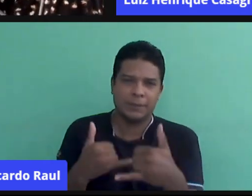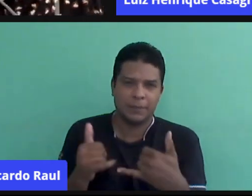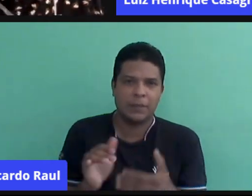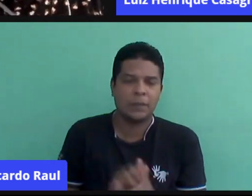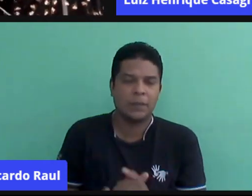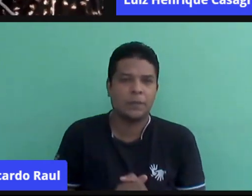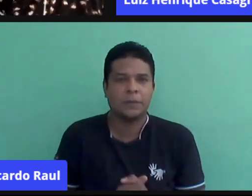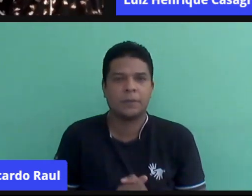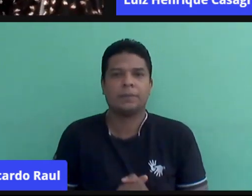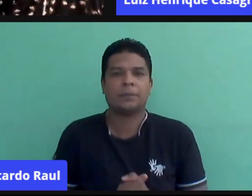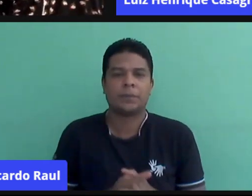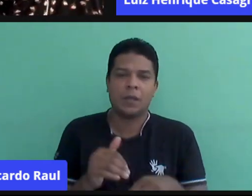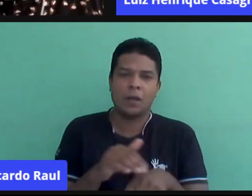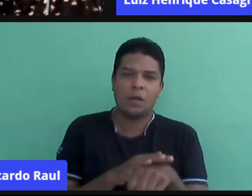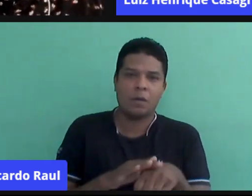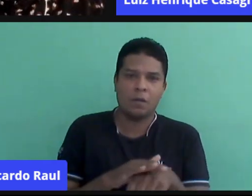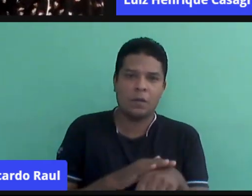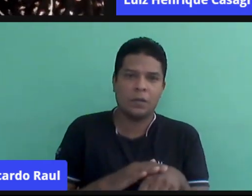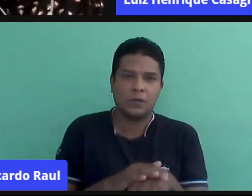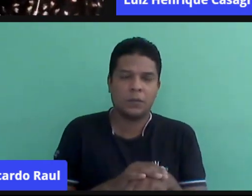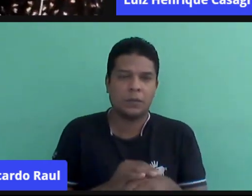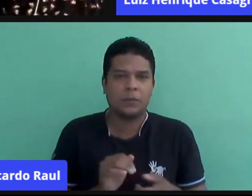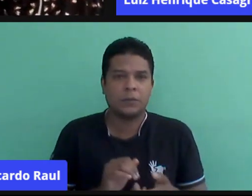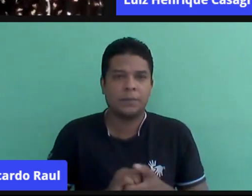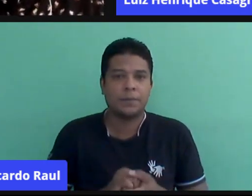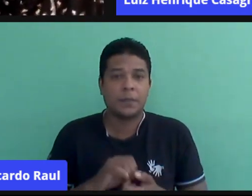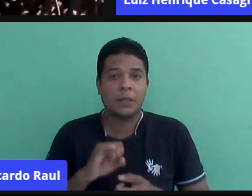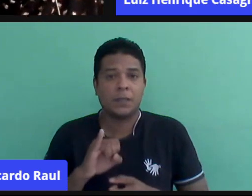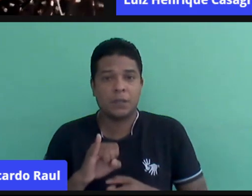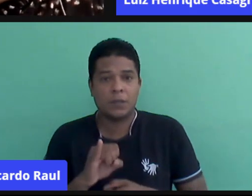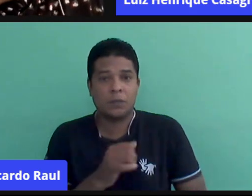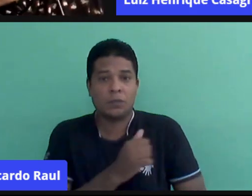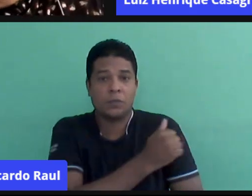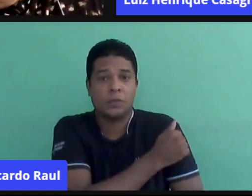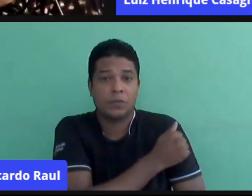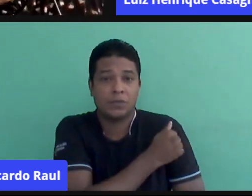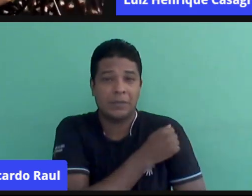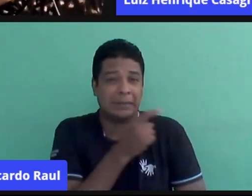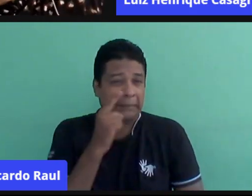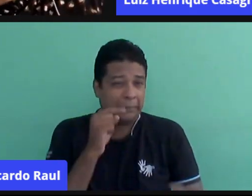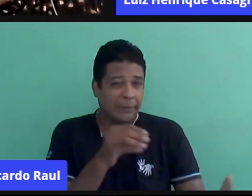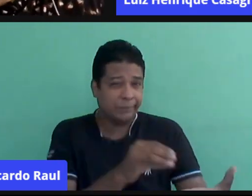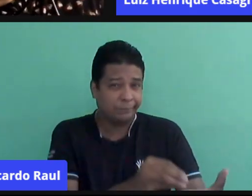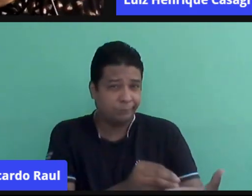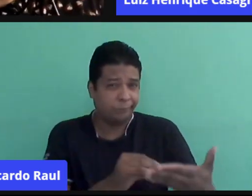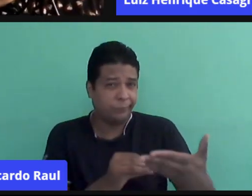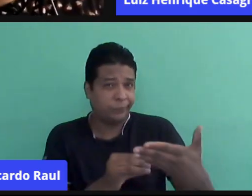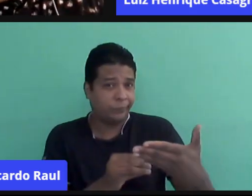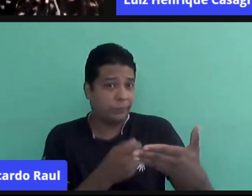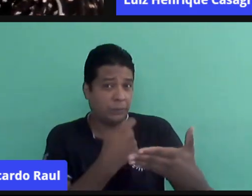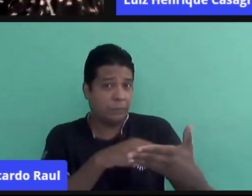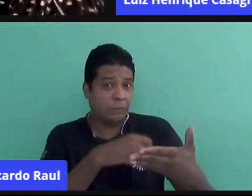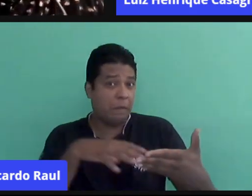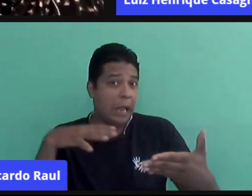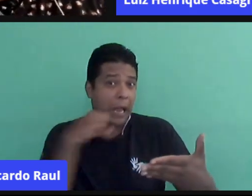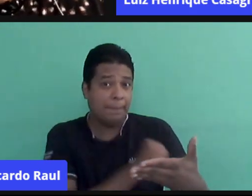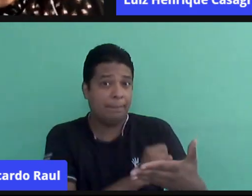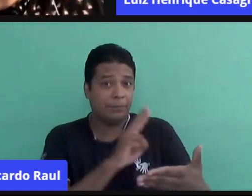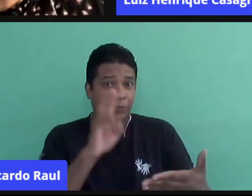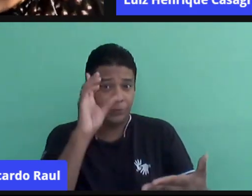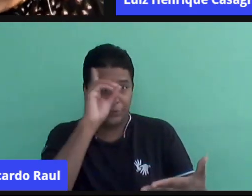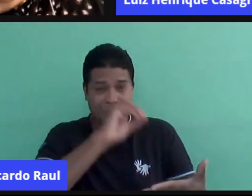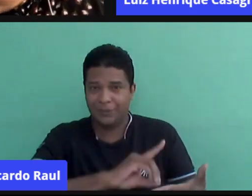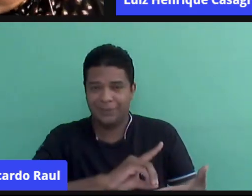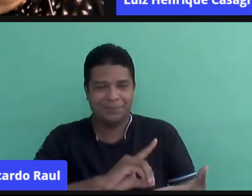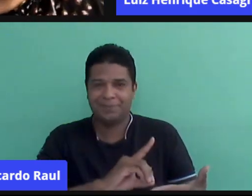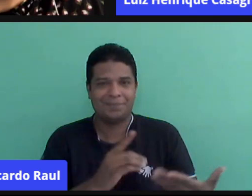né? Com a Lê, quando a gente está conversando, falo, Alessandro, se eu fosse aluna e pegasse aquele caderno, eu ia fazer em dois dias, né? Mas não é